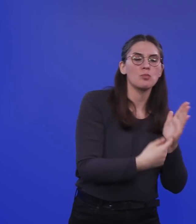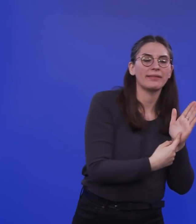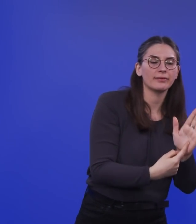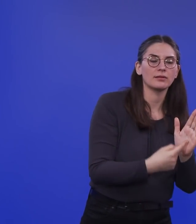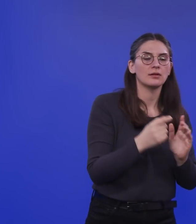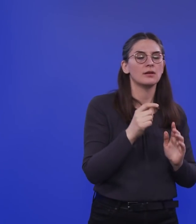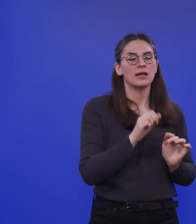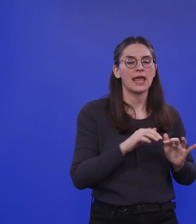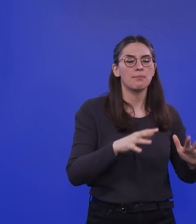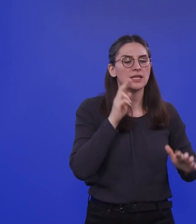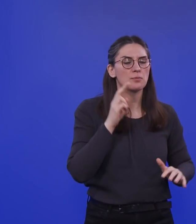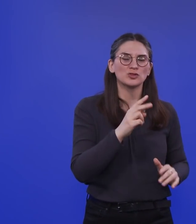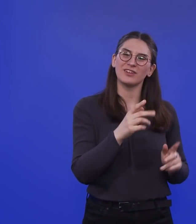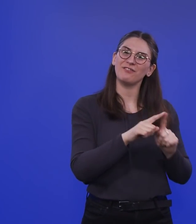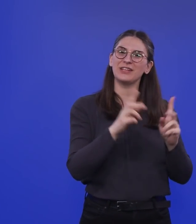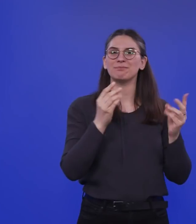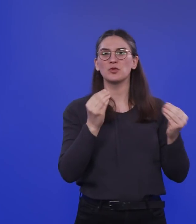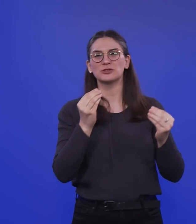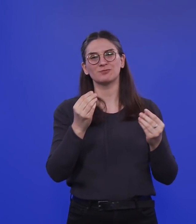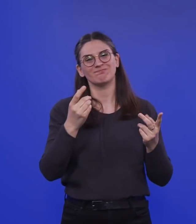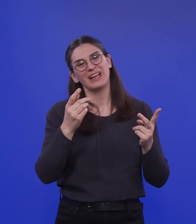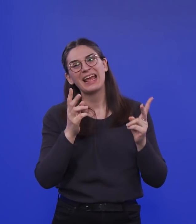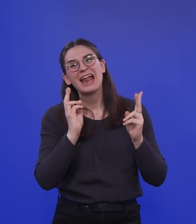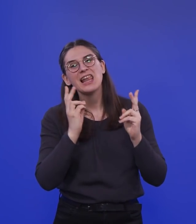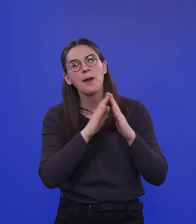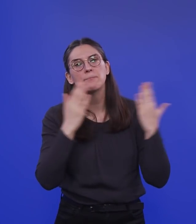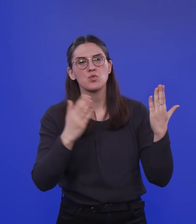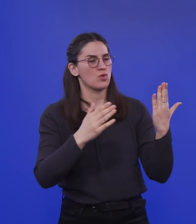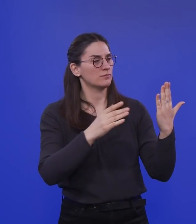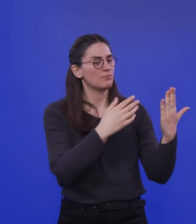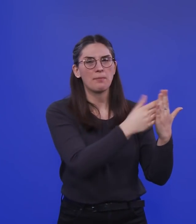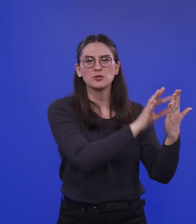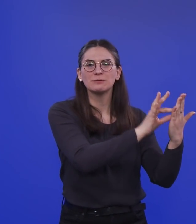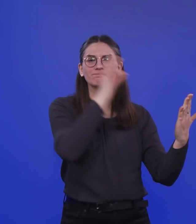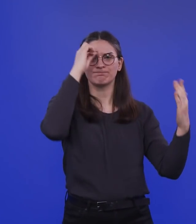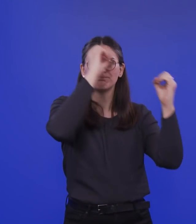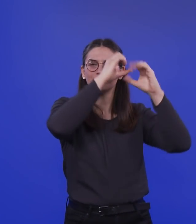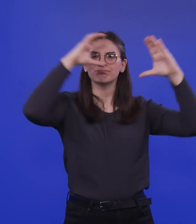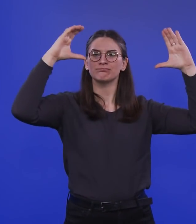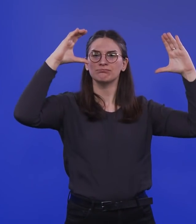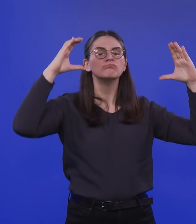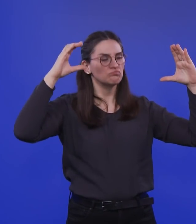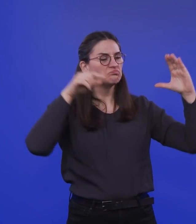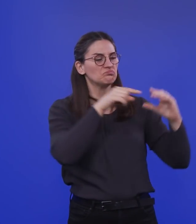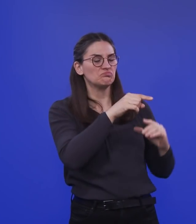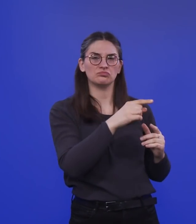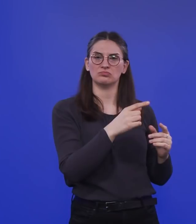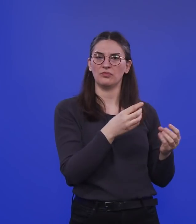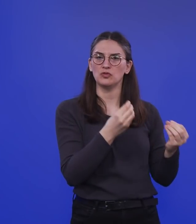Lehrbuchbeispiele im Kopf haben, aus der Epidemiologie, die grundsätzlich sich damit beschäftigen, wie man die